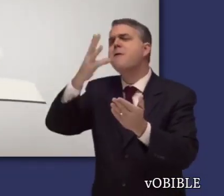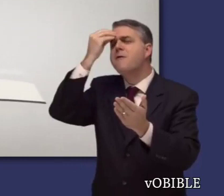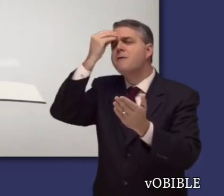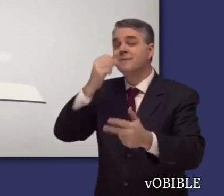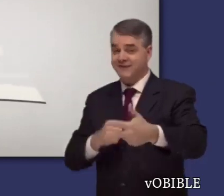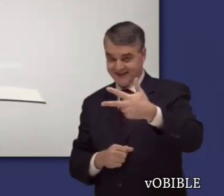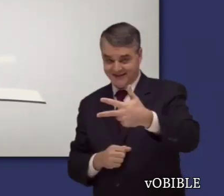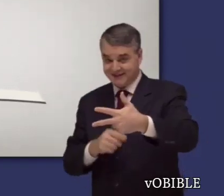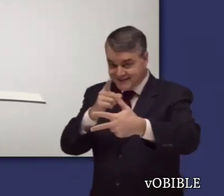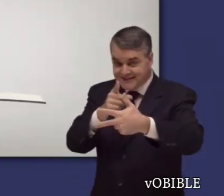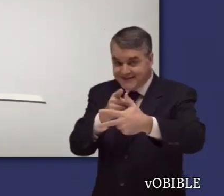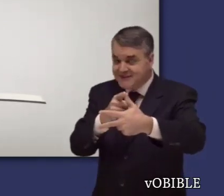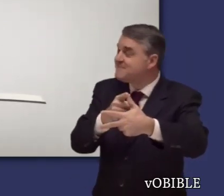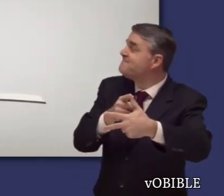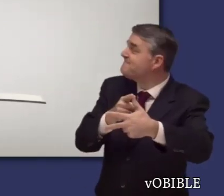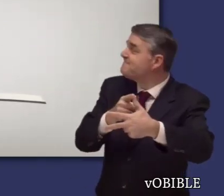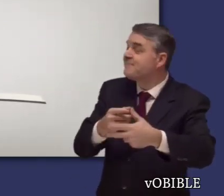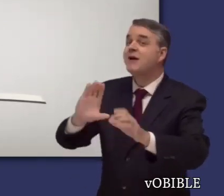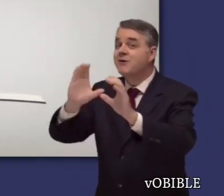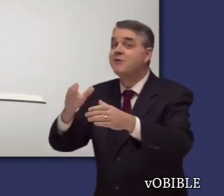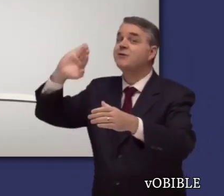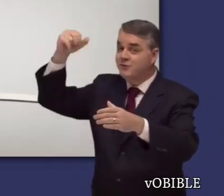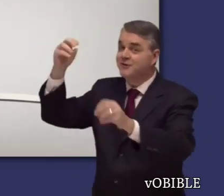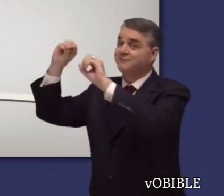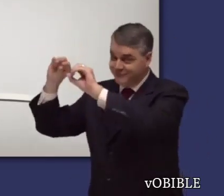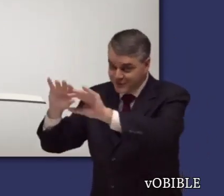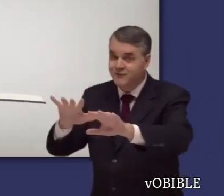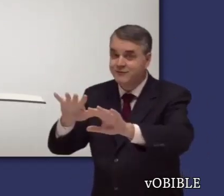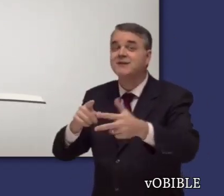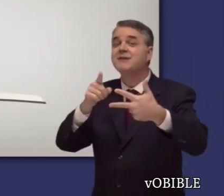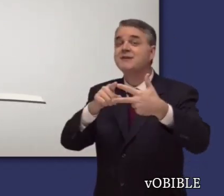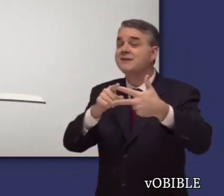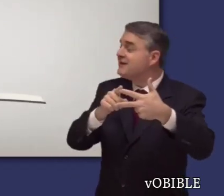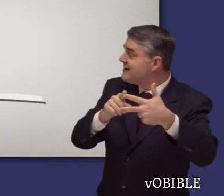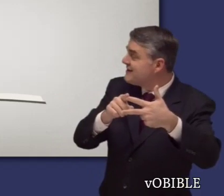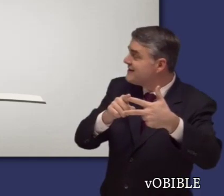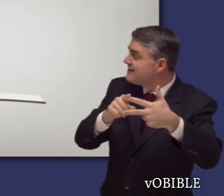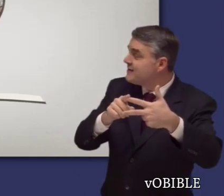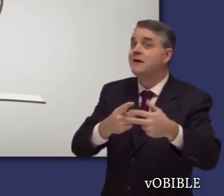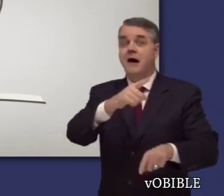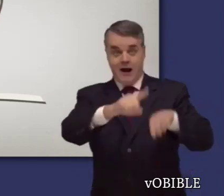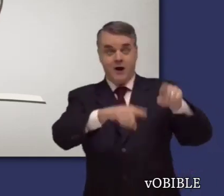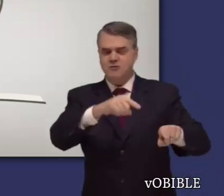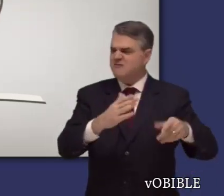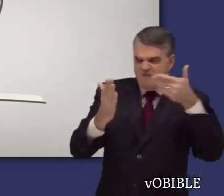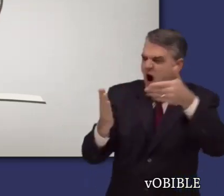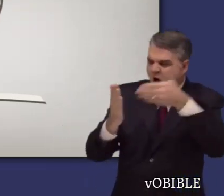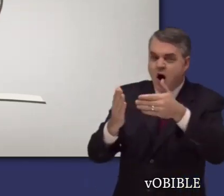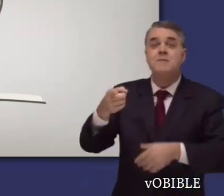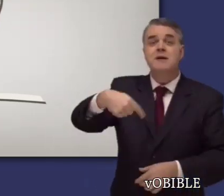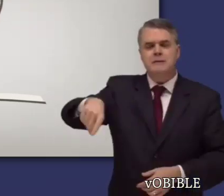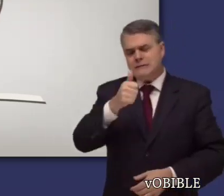Cuando lea hechos de apóstoles, fíjese en cómo el Espíritu Santo ayudó a los primeros cristianos, en cómo